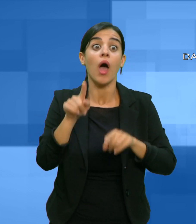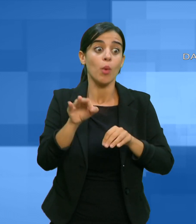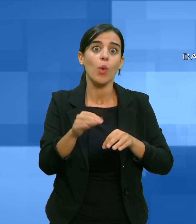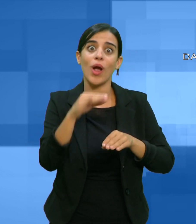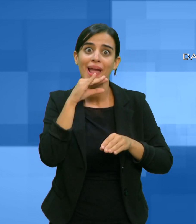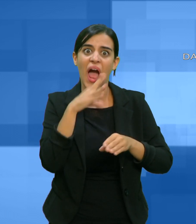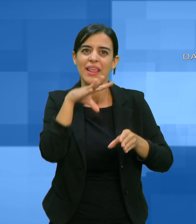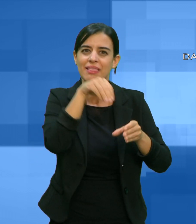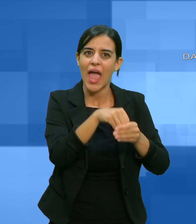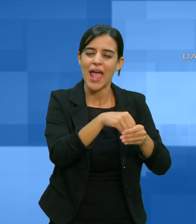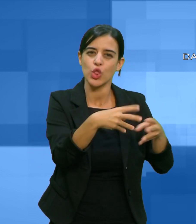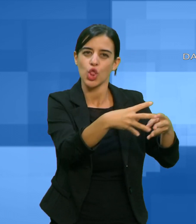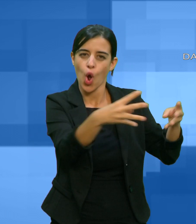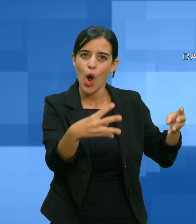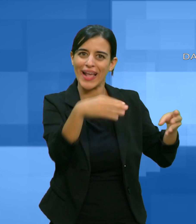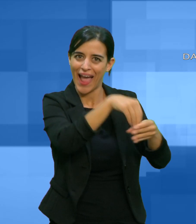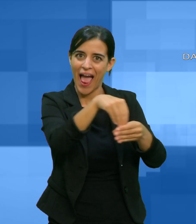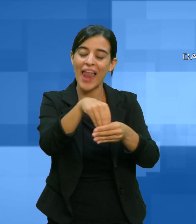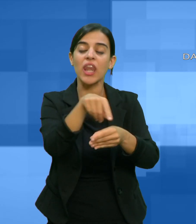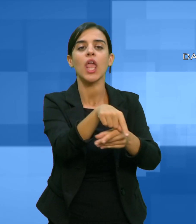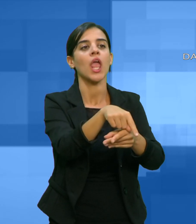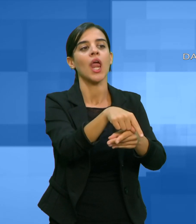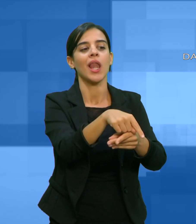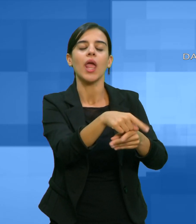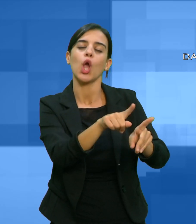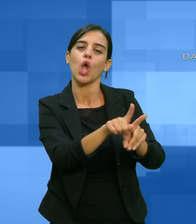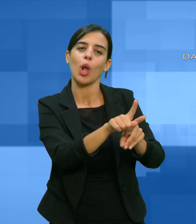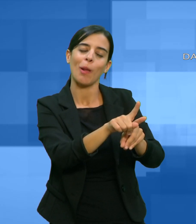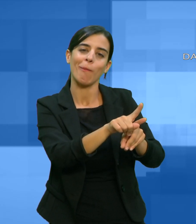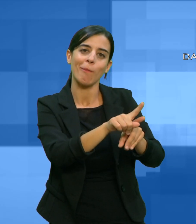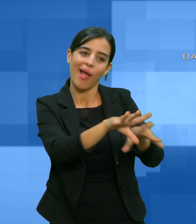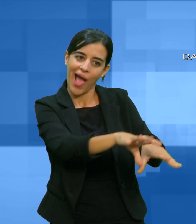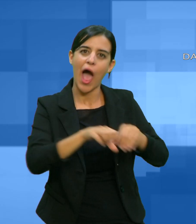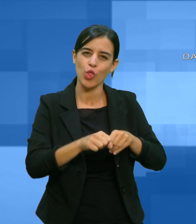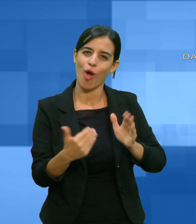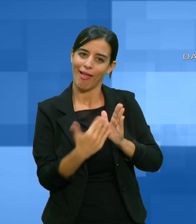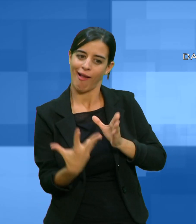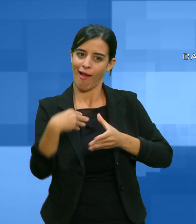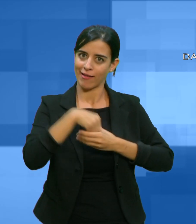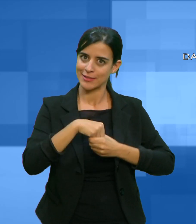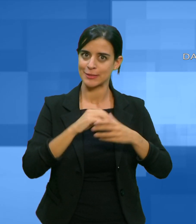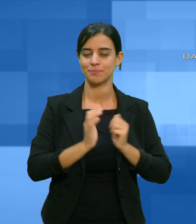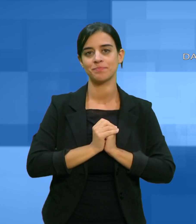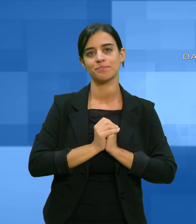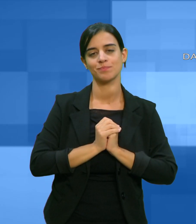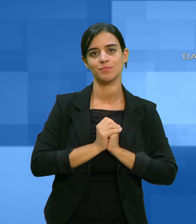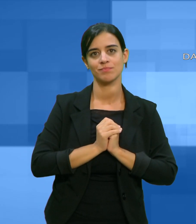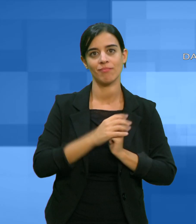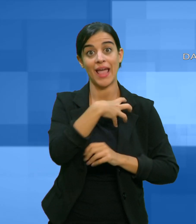Sanna L'assessore Zedda evidenzia l'importanza del benessere animale e